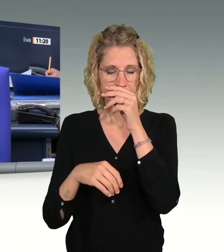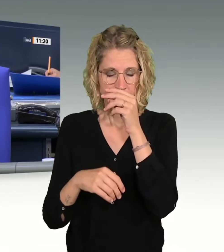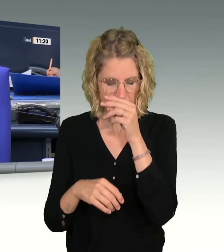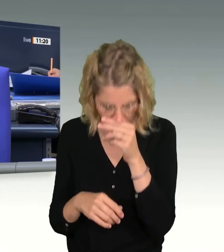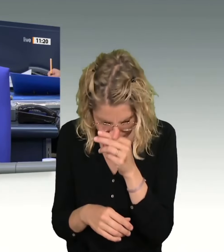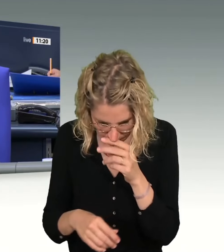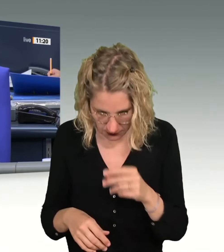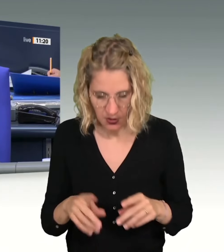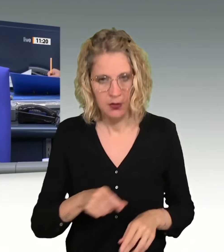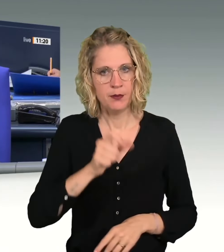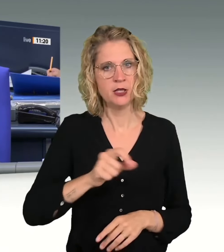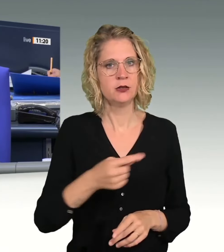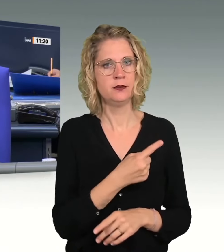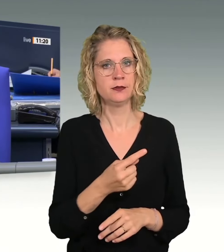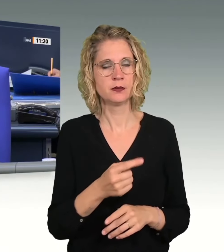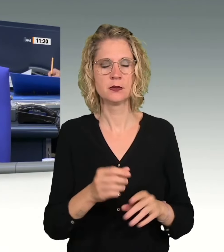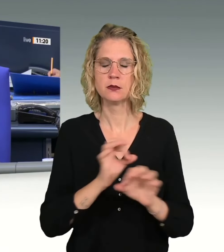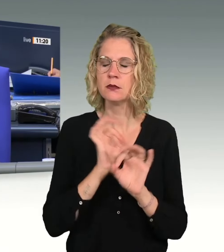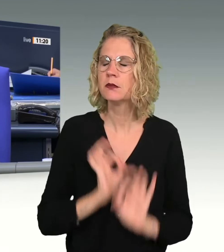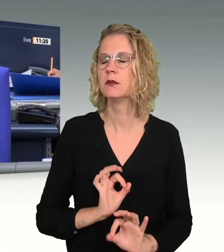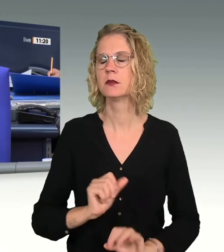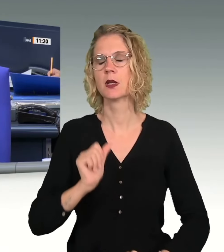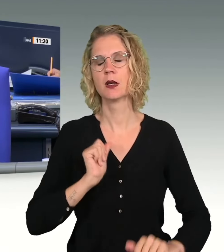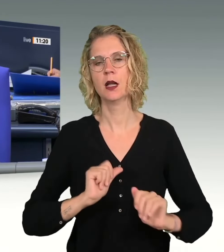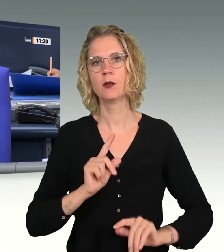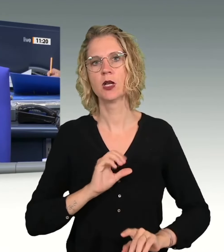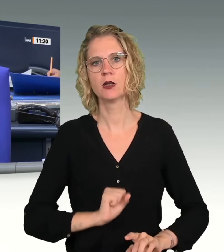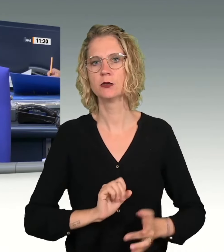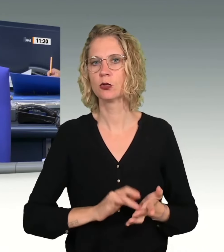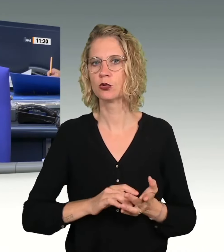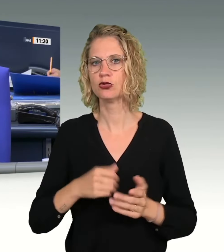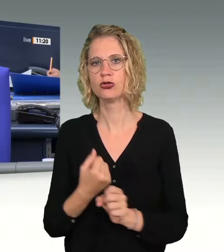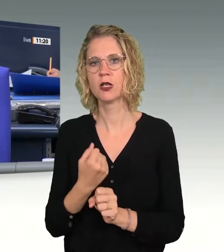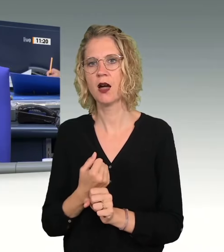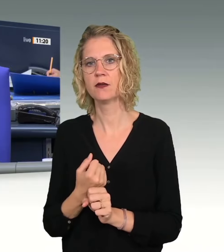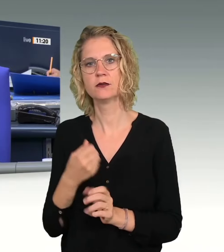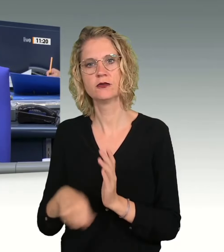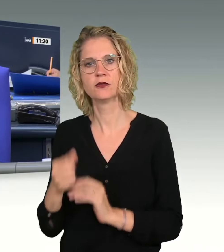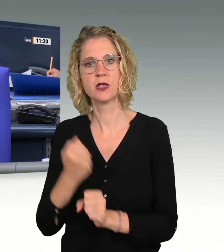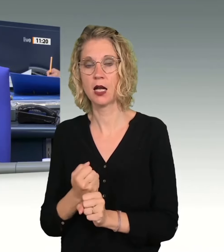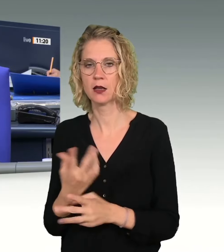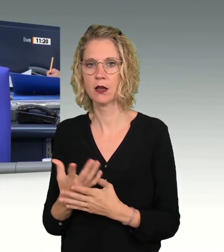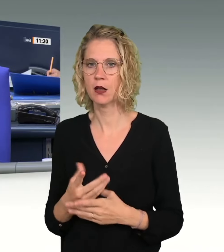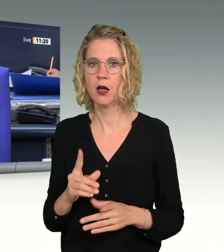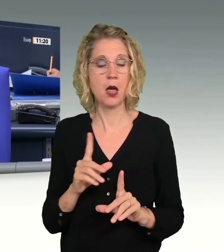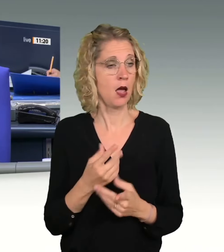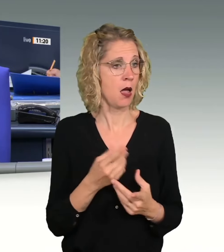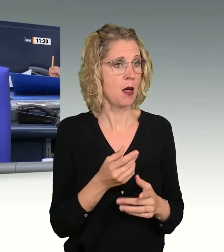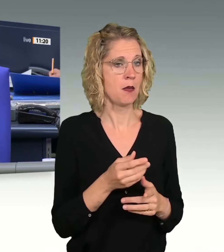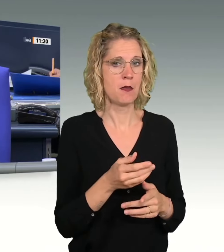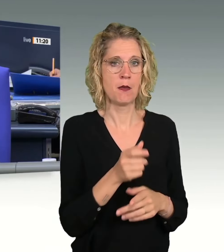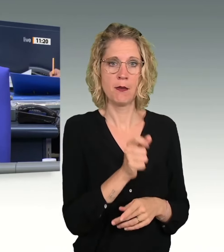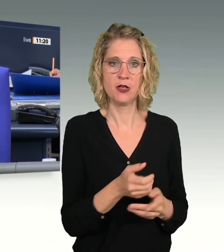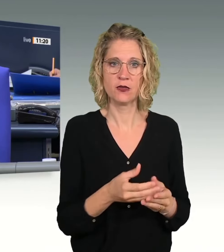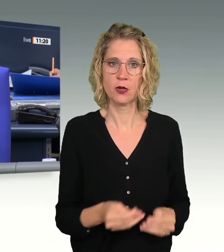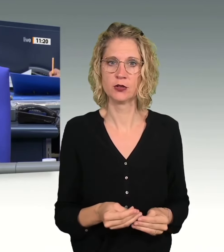durchleben, aufgrund dieser Straftaten und des Verlustes, auch nicht nur im Gespräch zu bleiben, sondern ihnen